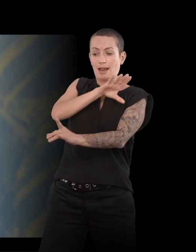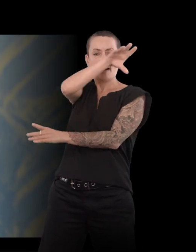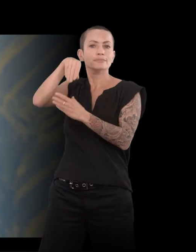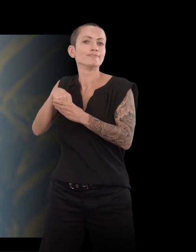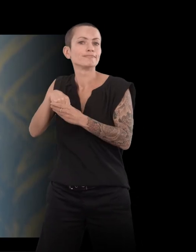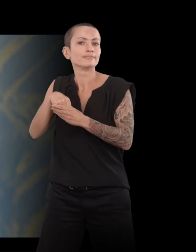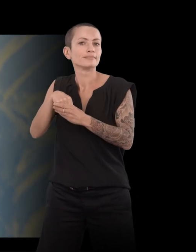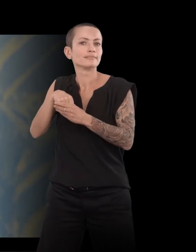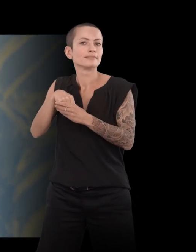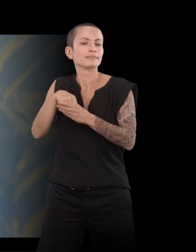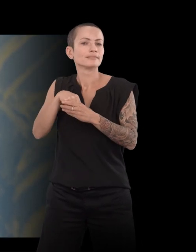Il ne pas que ce soit une histoire pour une histoire.